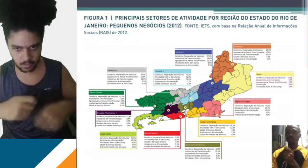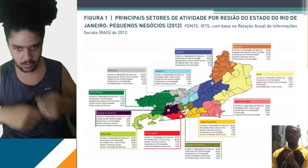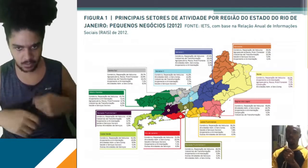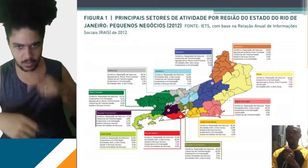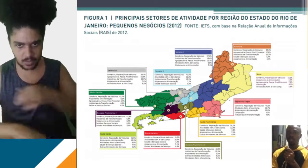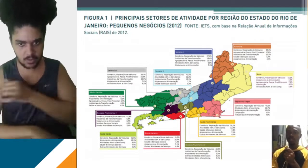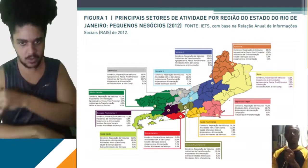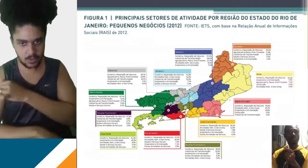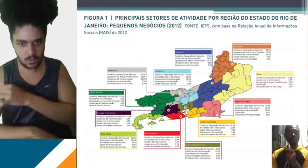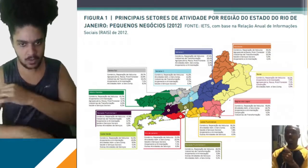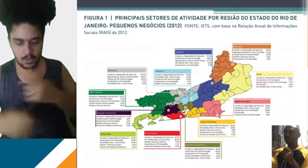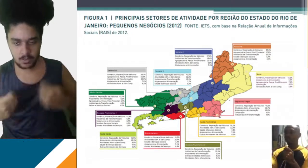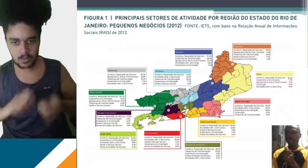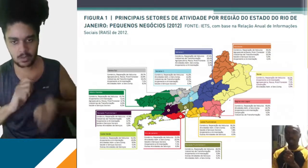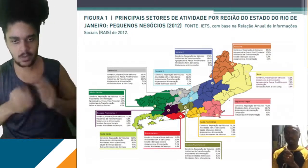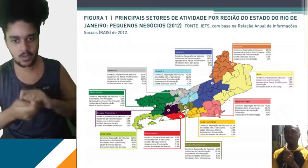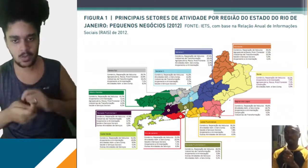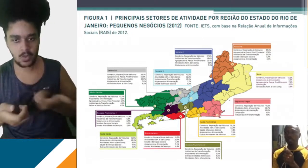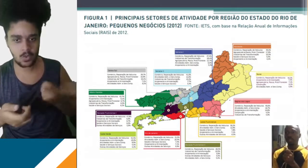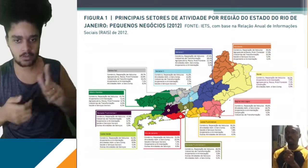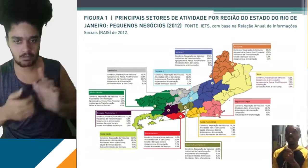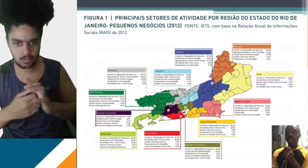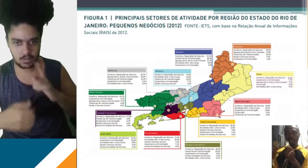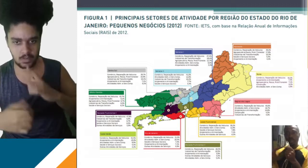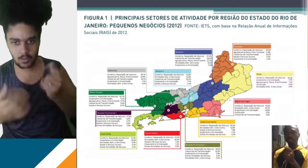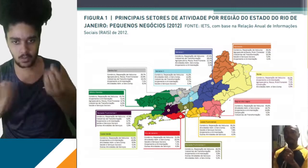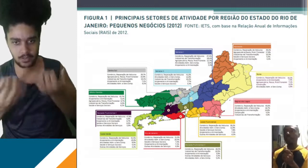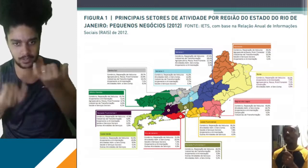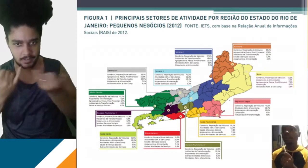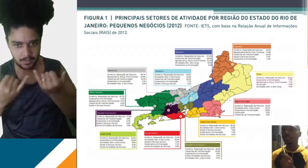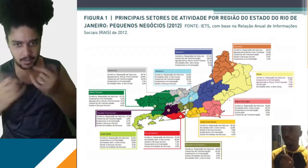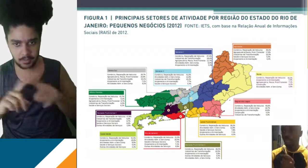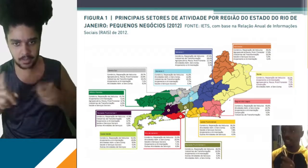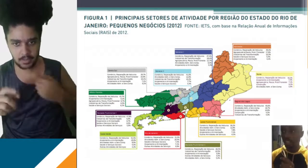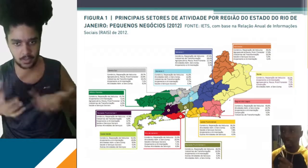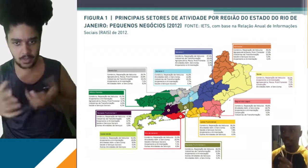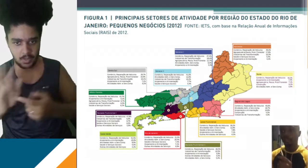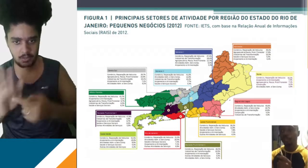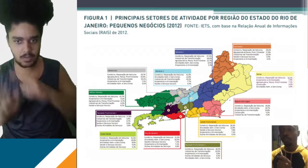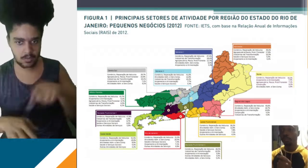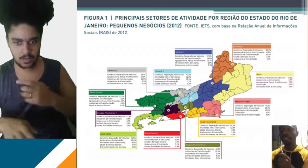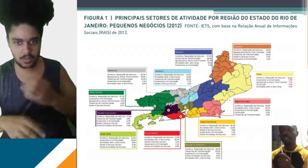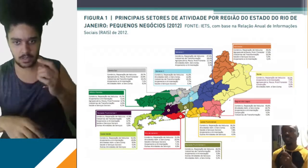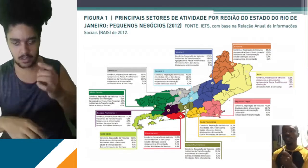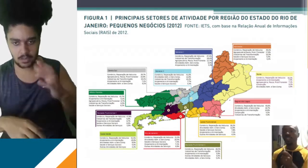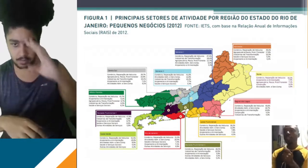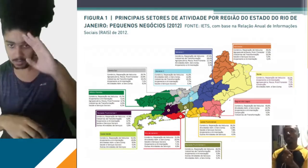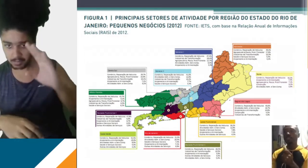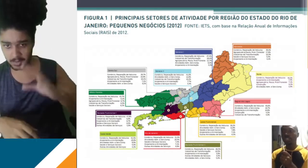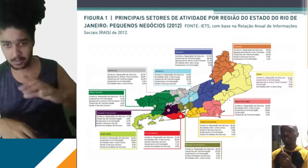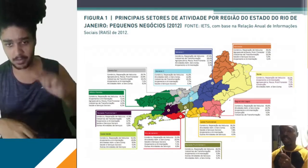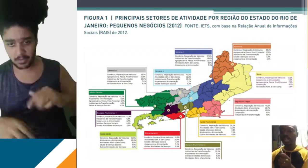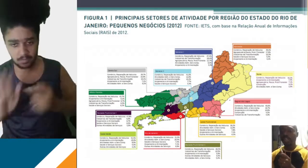atividade econômica do estado do Rio Janeiro, eles teriam também que se adaptar a outras mudanças. Aqui tem muita informação, mas eu quero destacar para vocês os principais setores